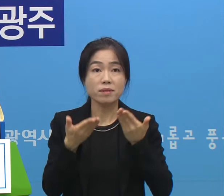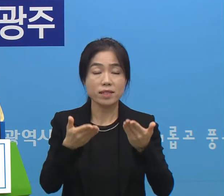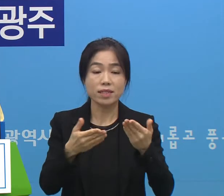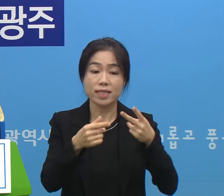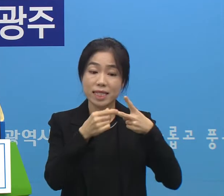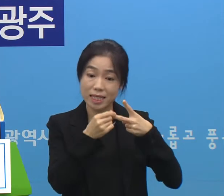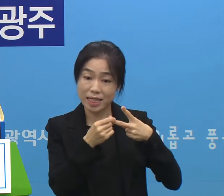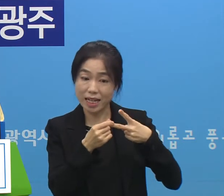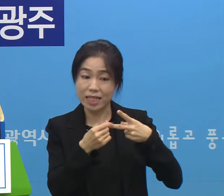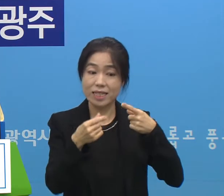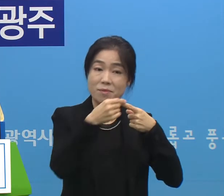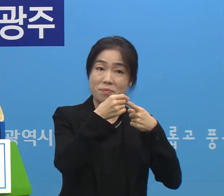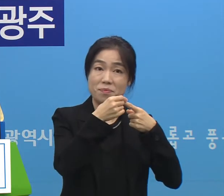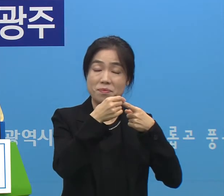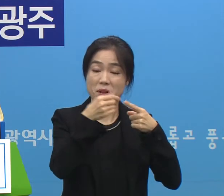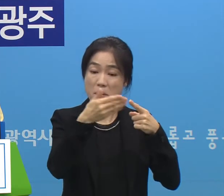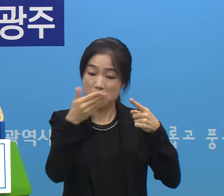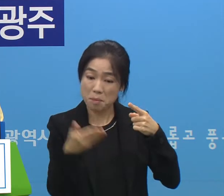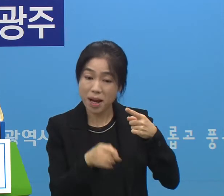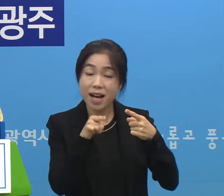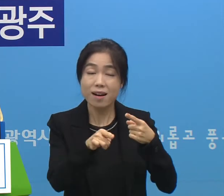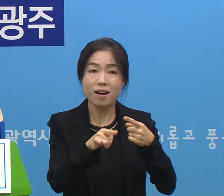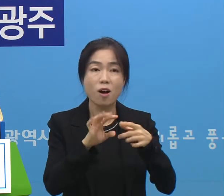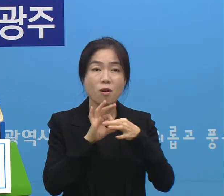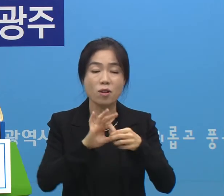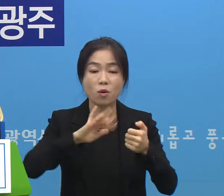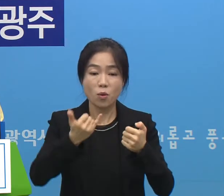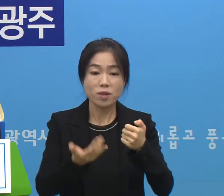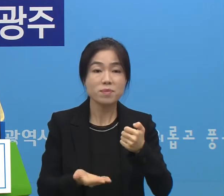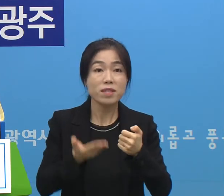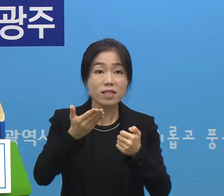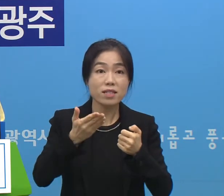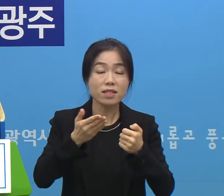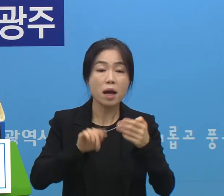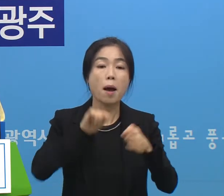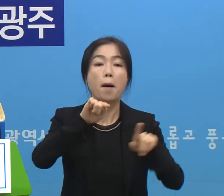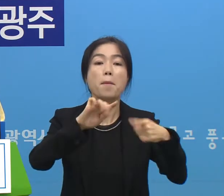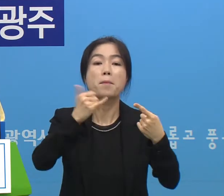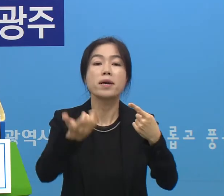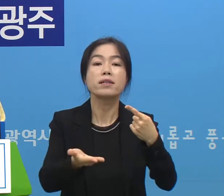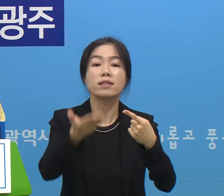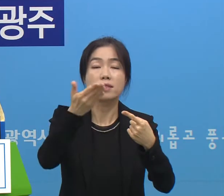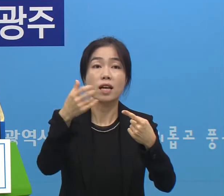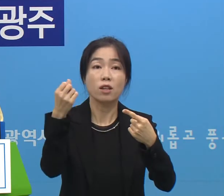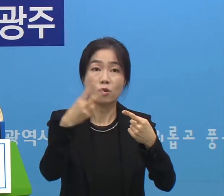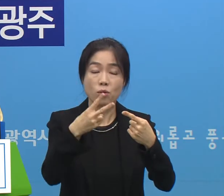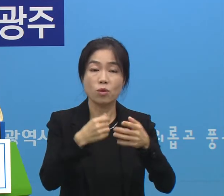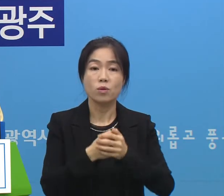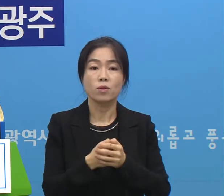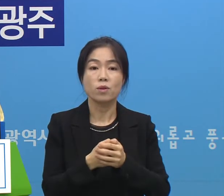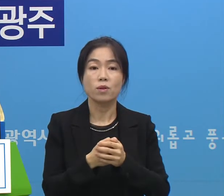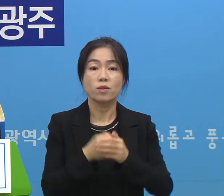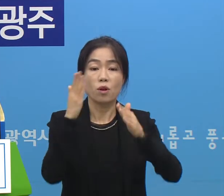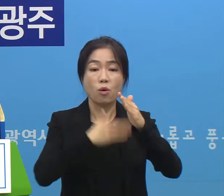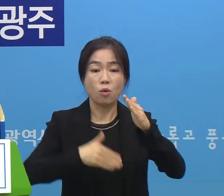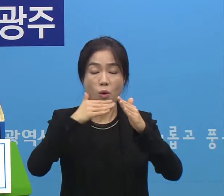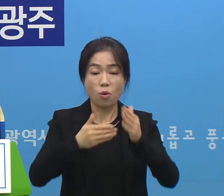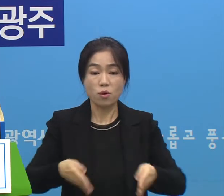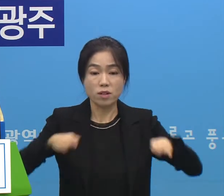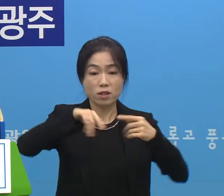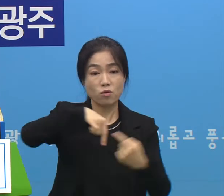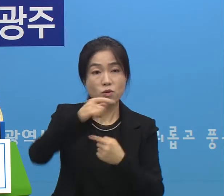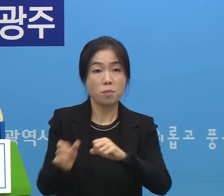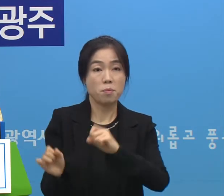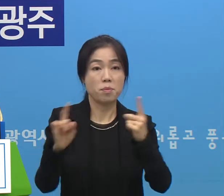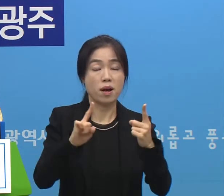2단계에서 1단계에 관련된 50인 이상 100인 이상과 공공시설 운영 재개와